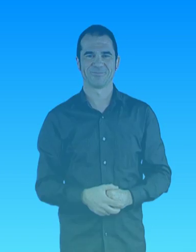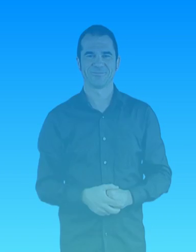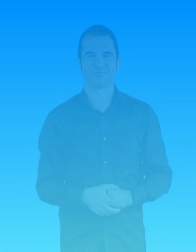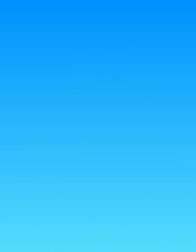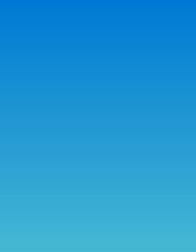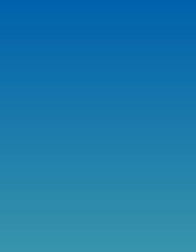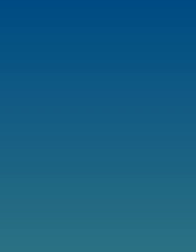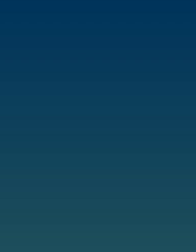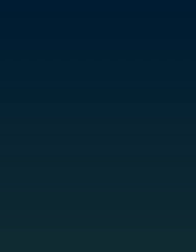¿Qué es lo que se llama? Esco. El